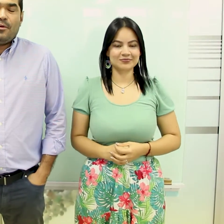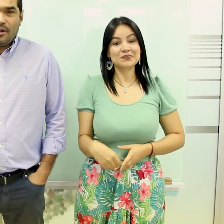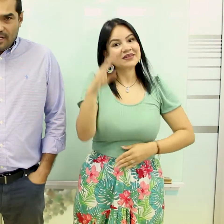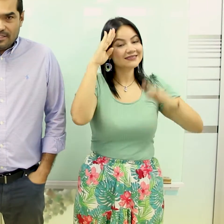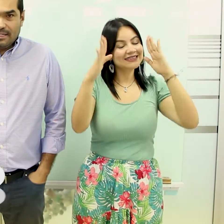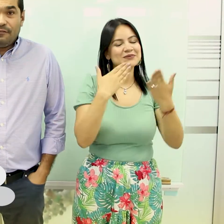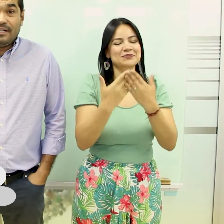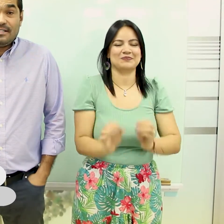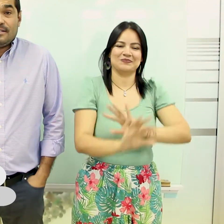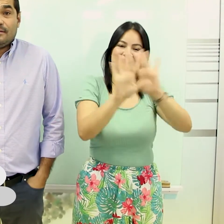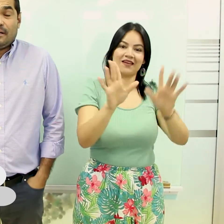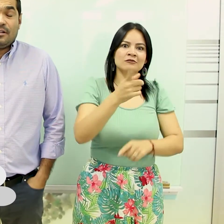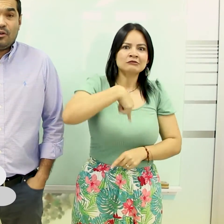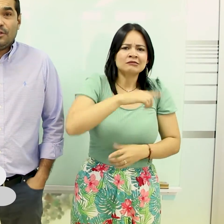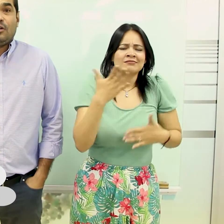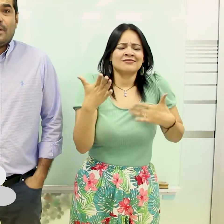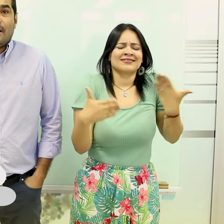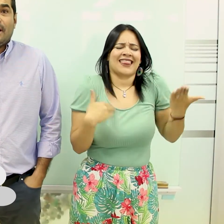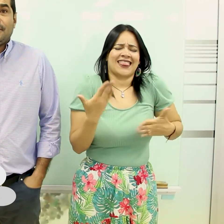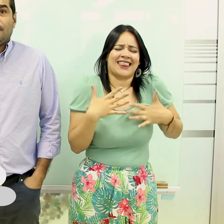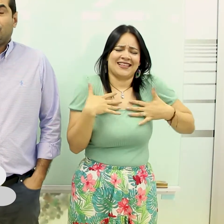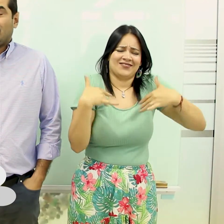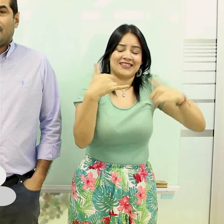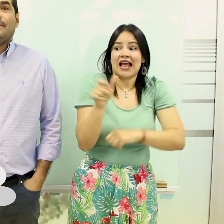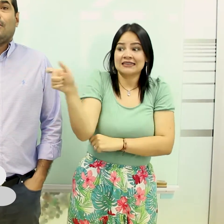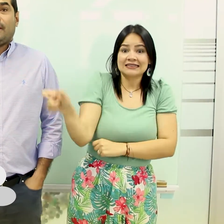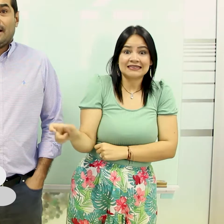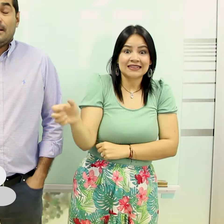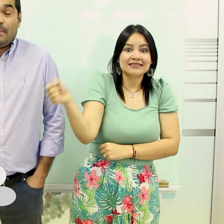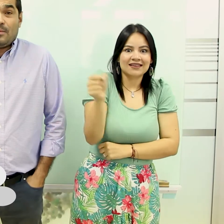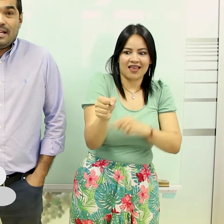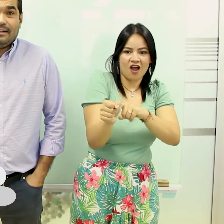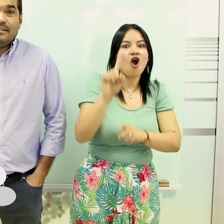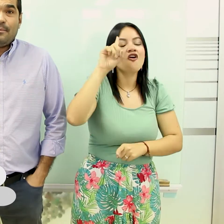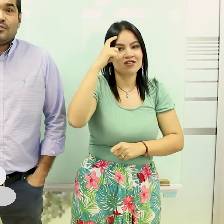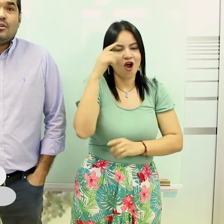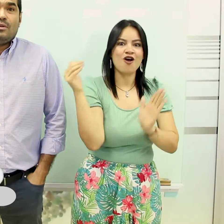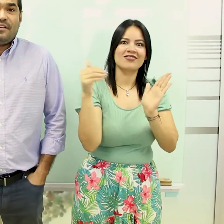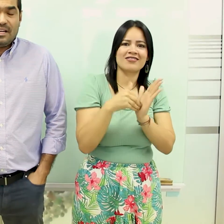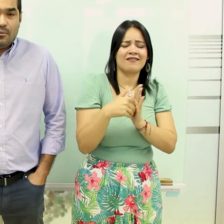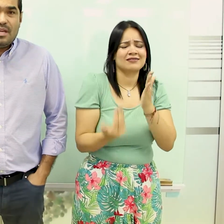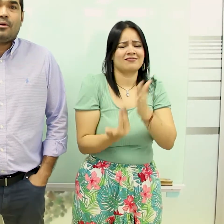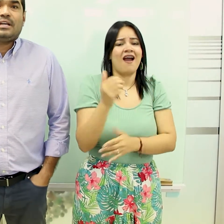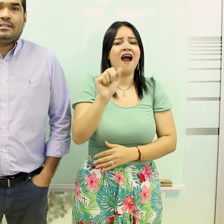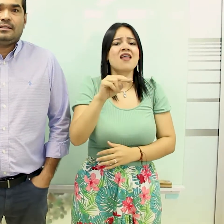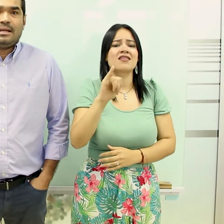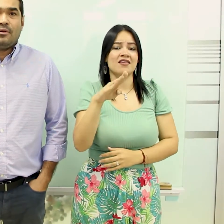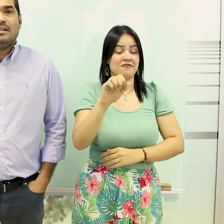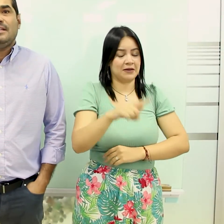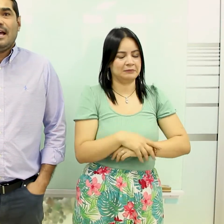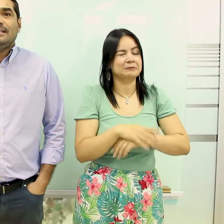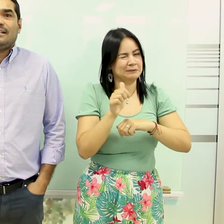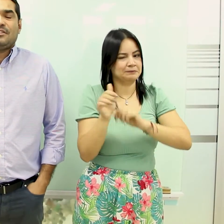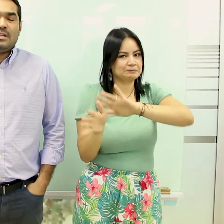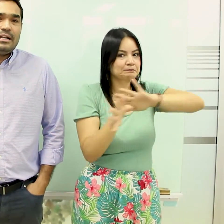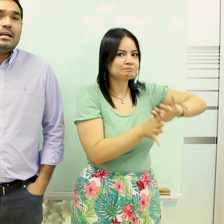Hola, muy buenos días, estamos felices con nuestro gobernador directo, el doctor Aníbal Gabriela Correa. Pero mañana tendremos una fecha muy importante, tenemos